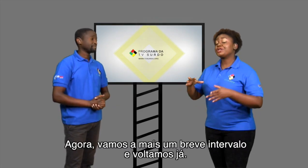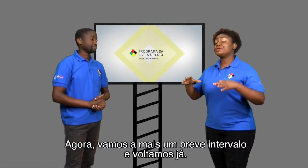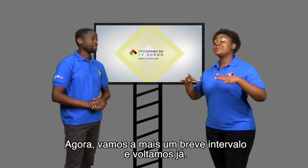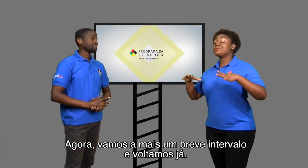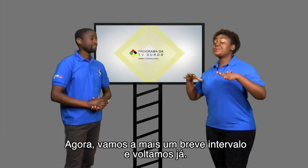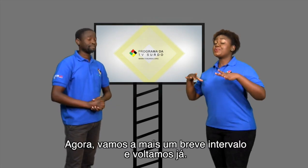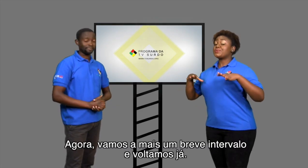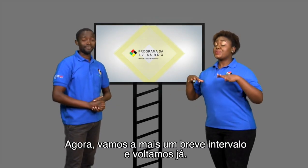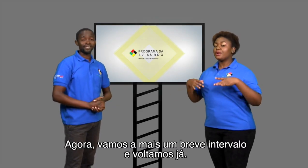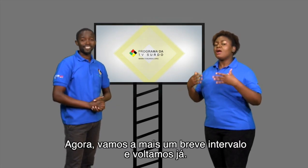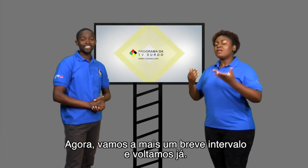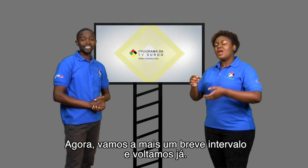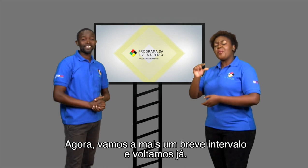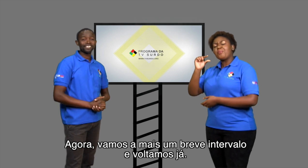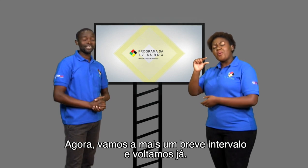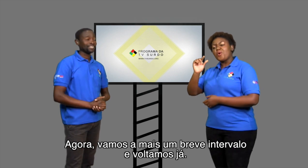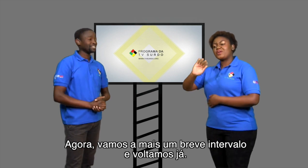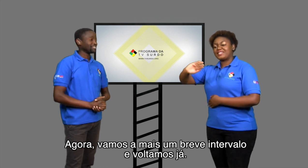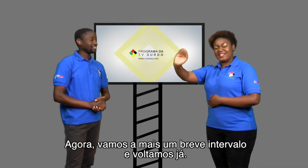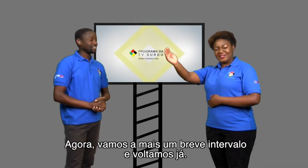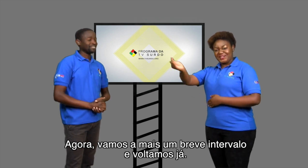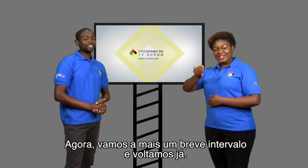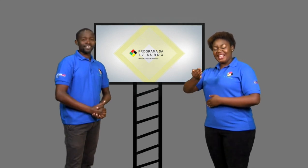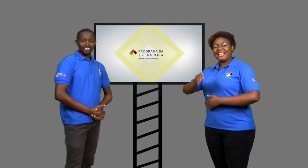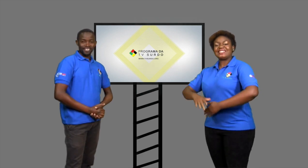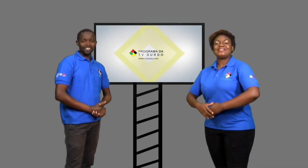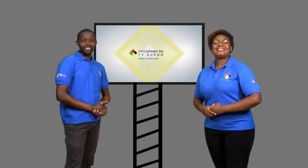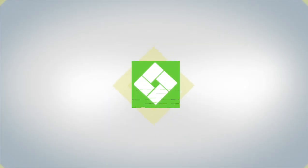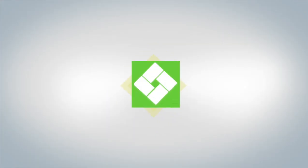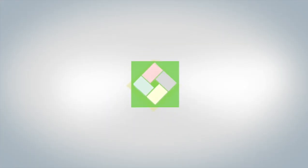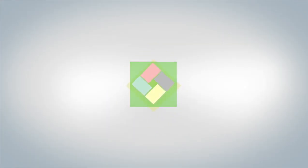vamos a mais um breve intervalo E voltamos já